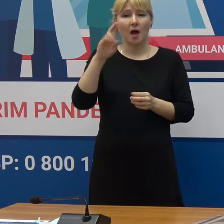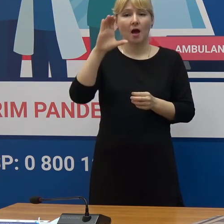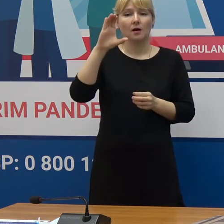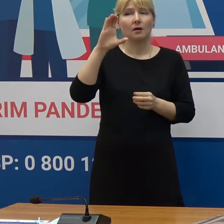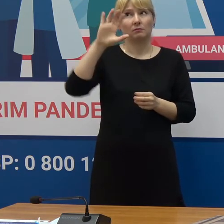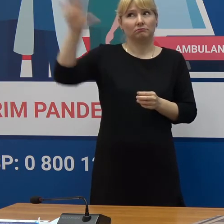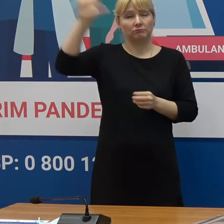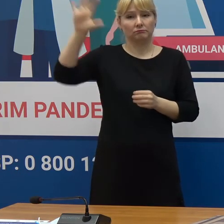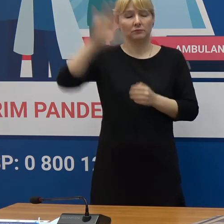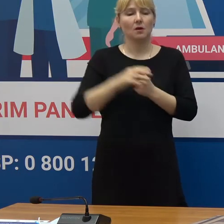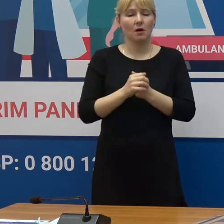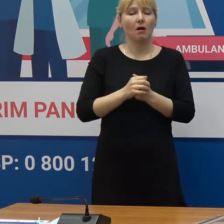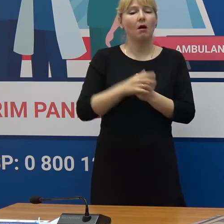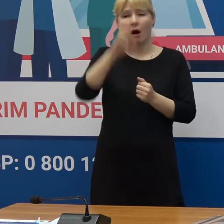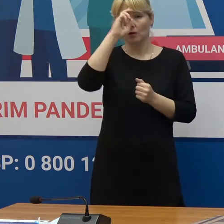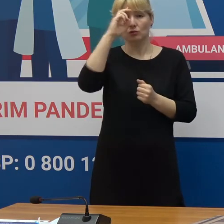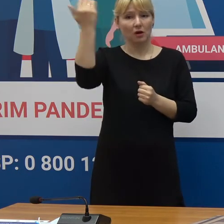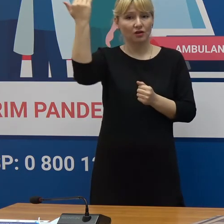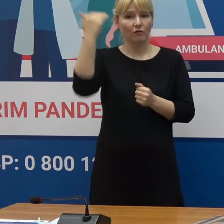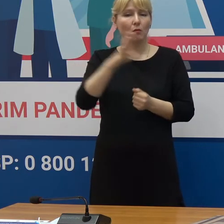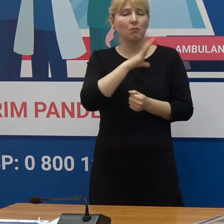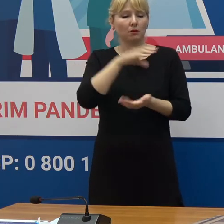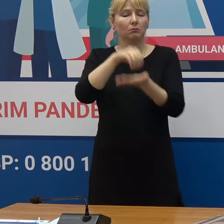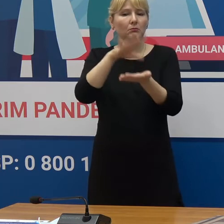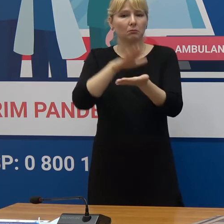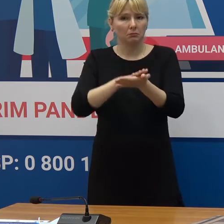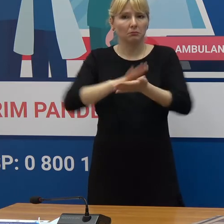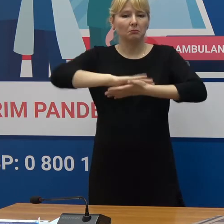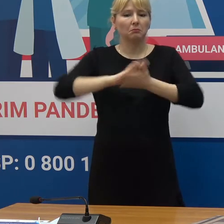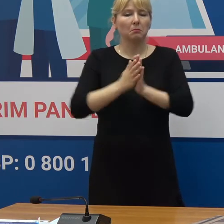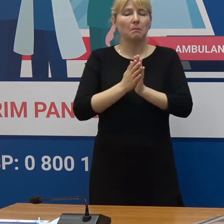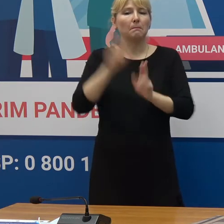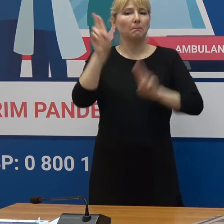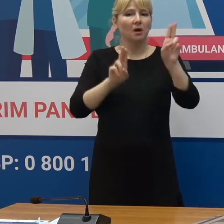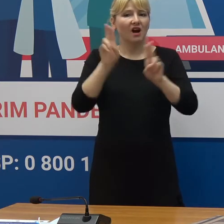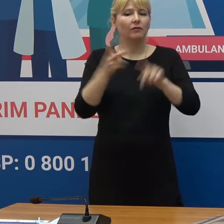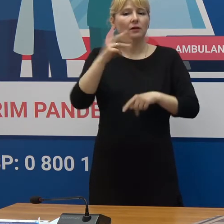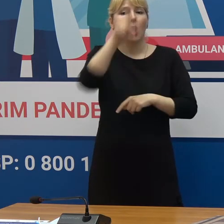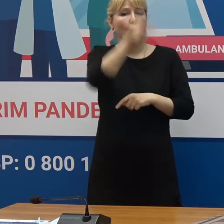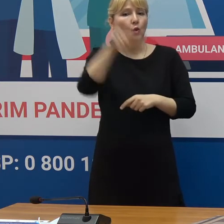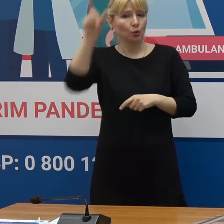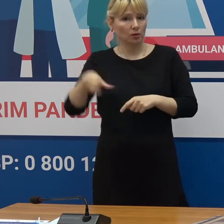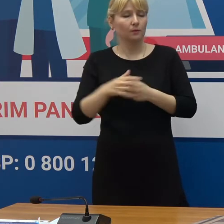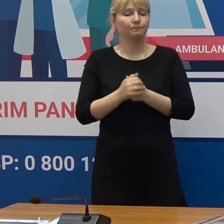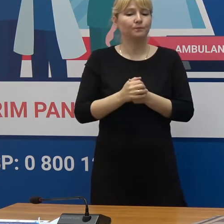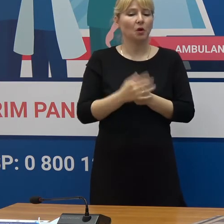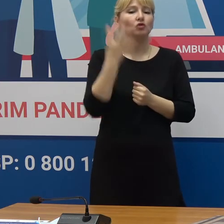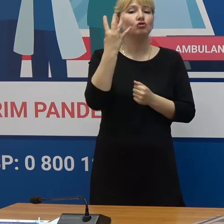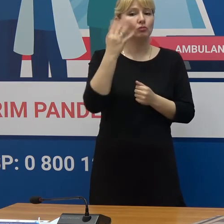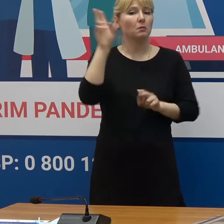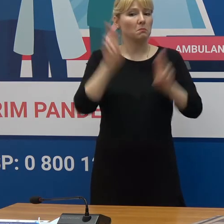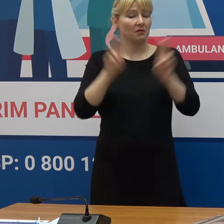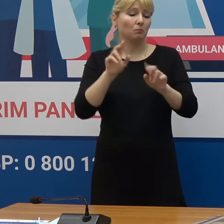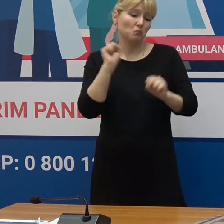guvernul Corea de Sud a stabilit patru principii pentru societate Posibil și